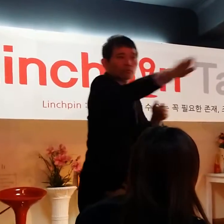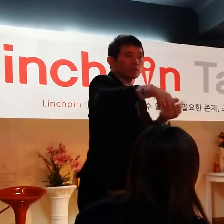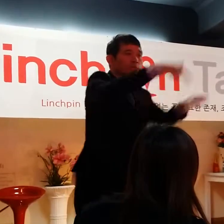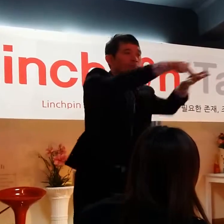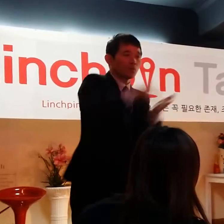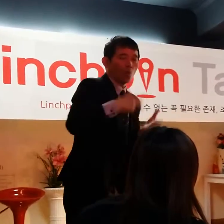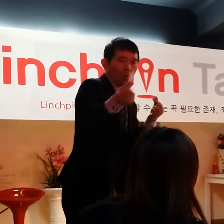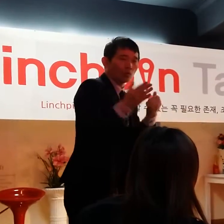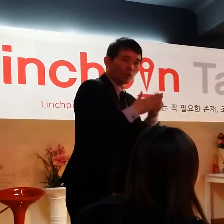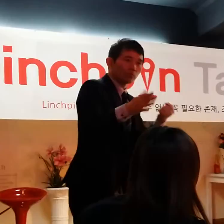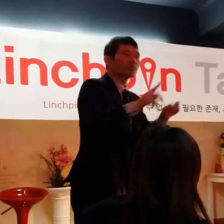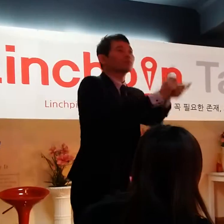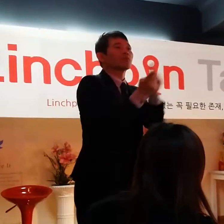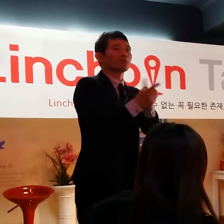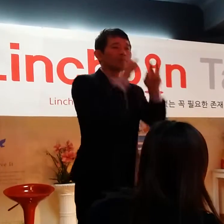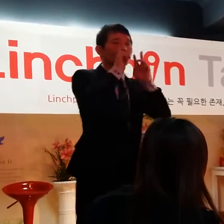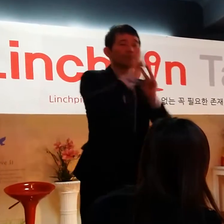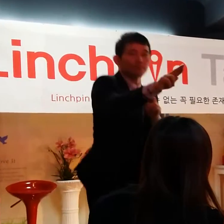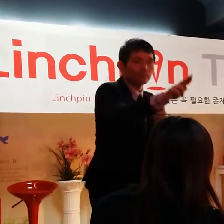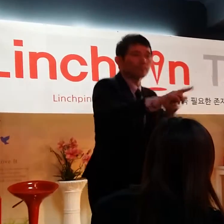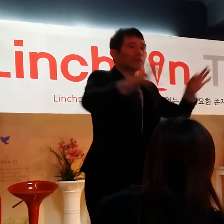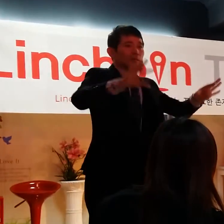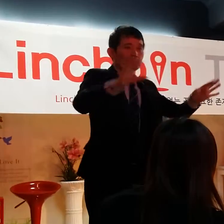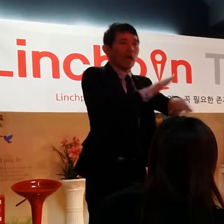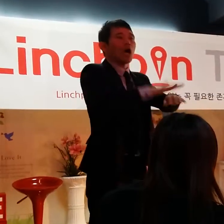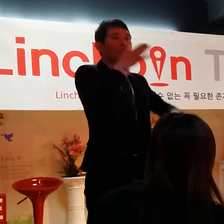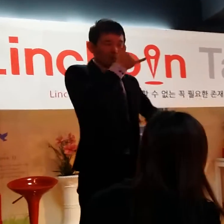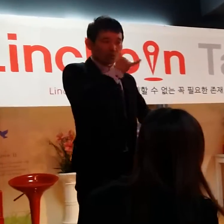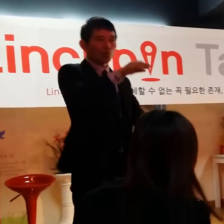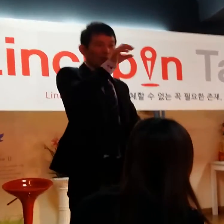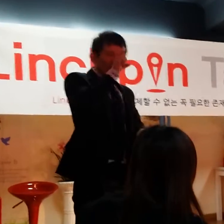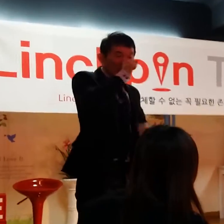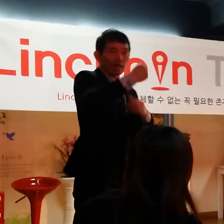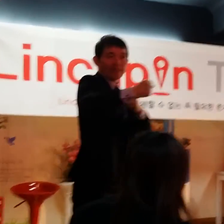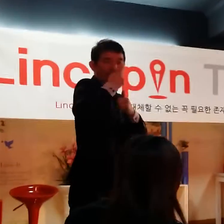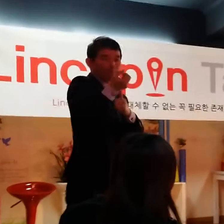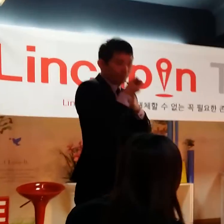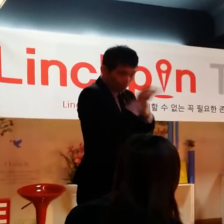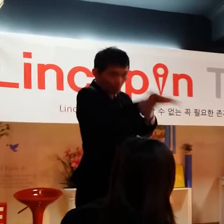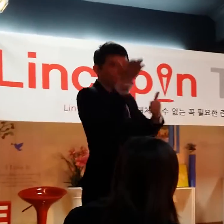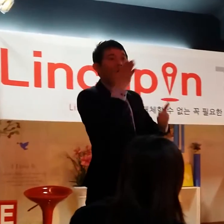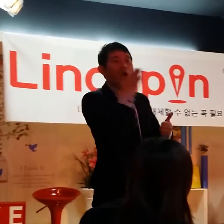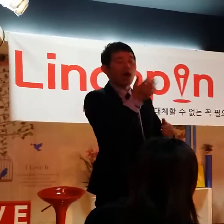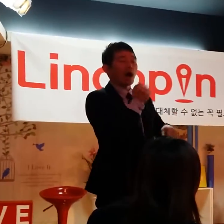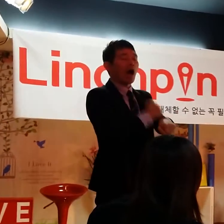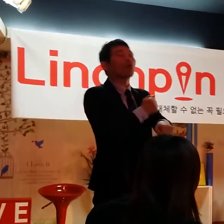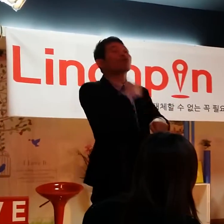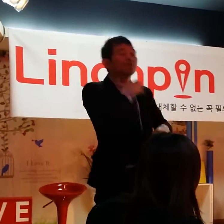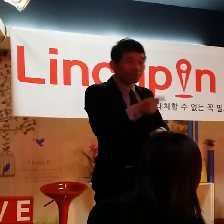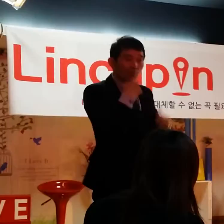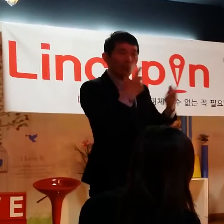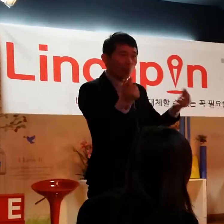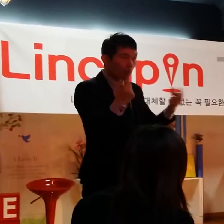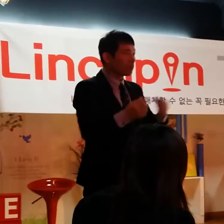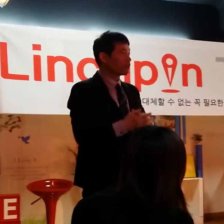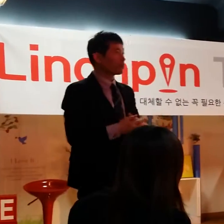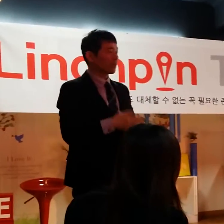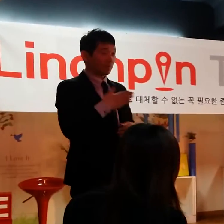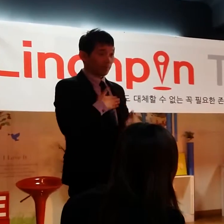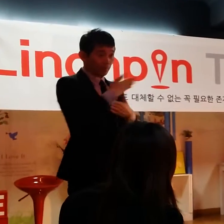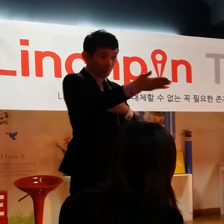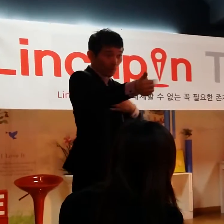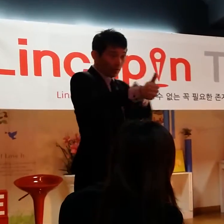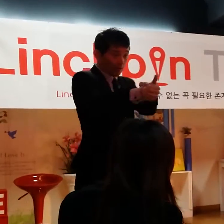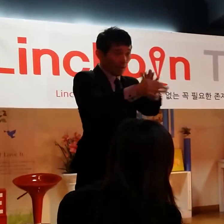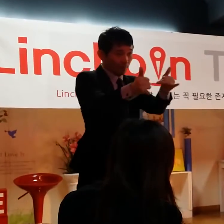사람들은 속성상 누구라도 선한 영향력을 미치고 싶어요. 굉장히 좋은 단어예요. 내가 그 사람이